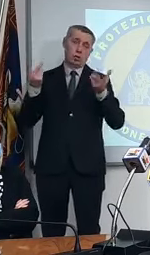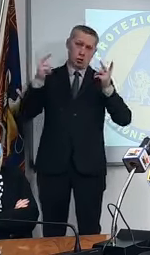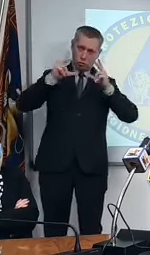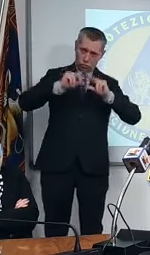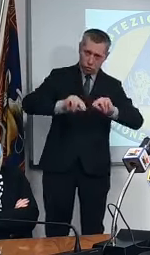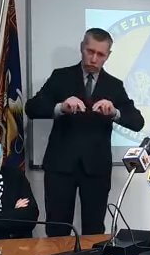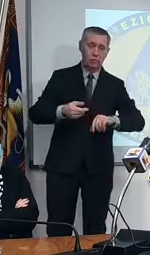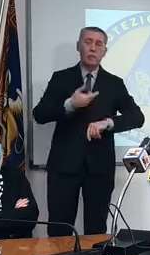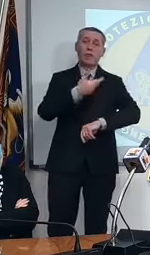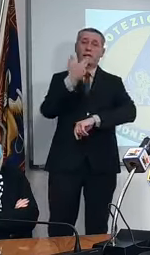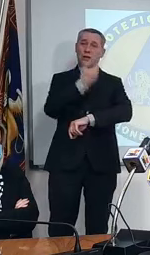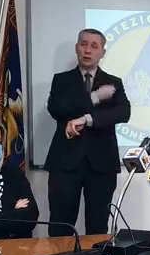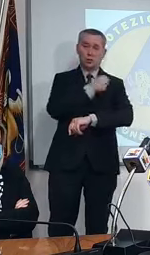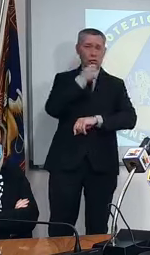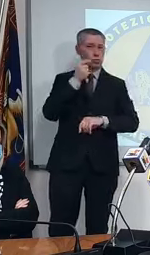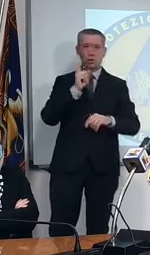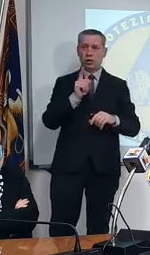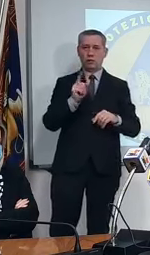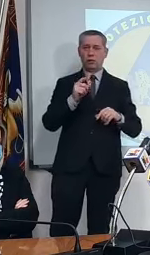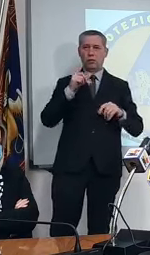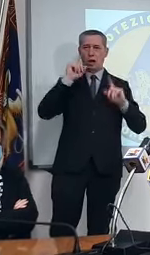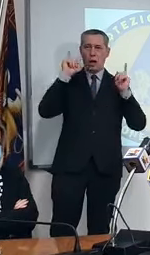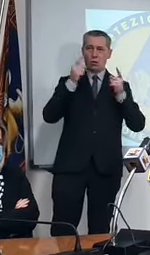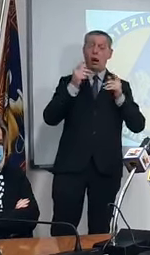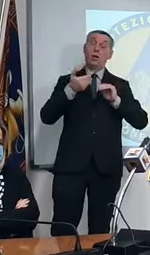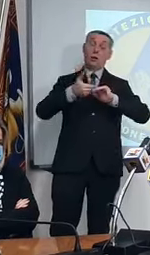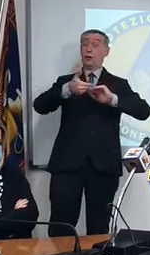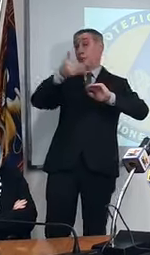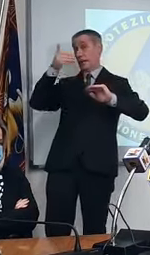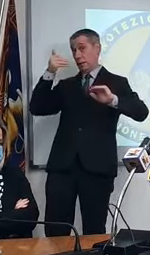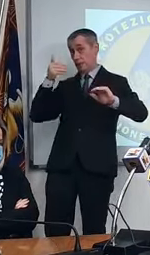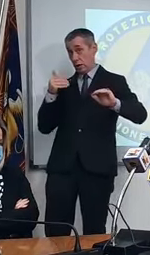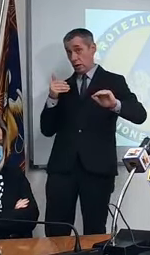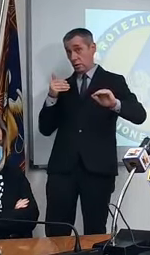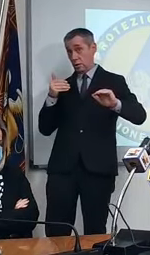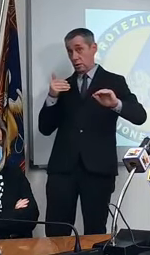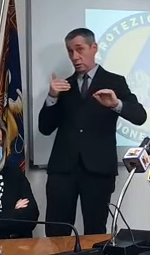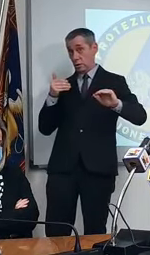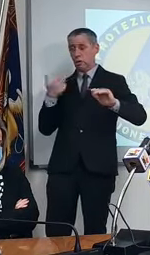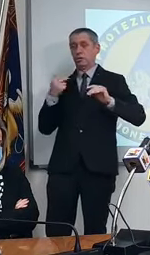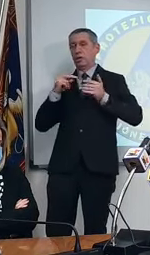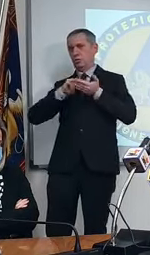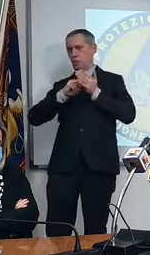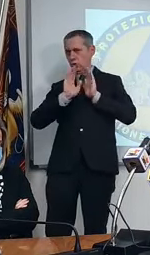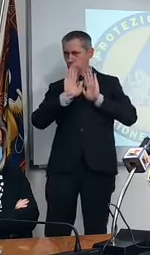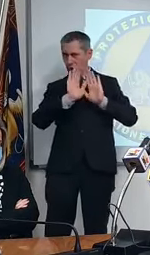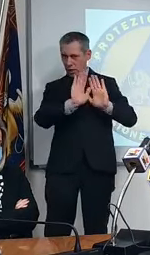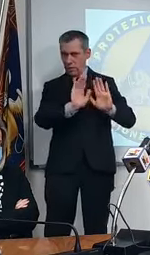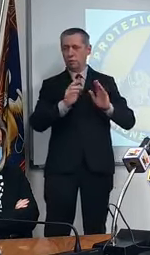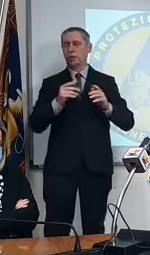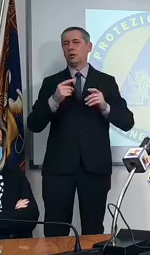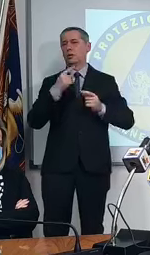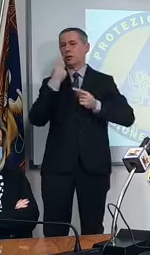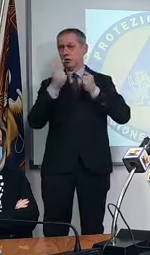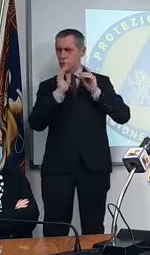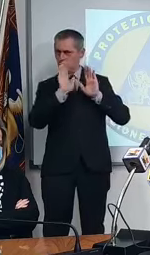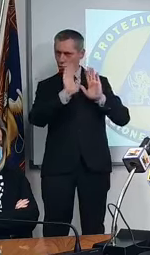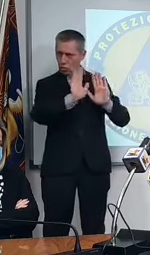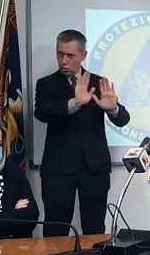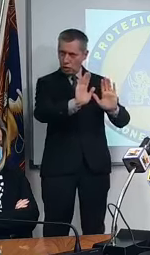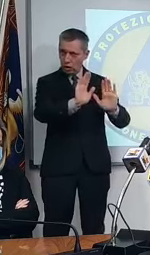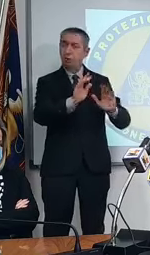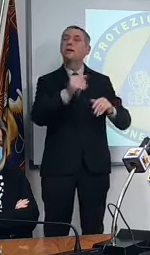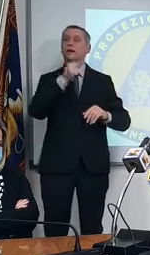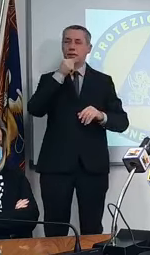per fare l'anamnesi prima la verifica del paziente e poi controllare gli effetti ci vuole una laurea e un